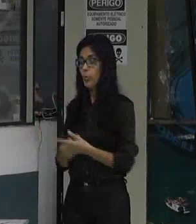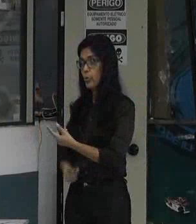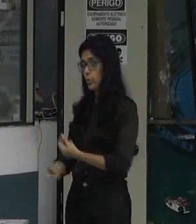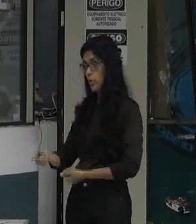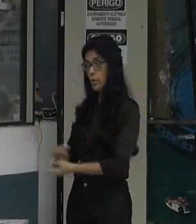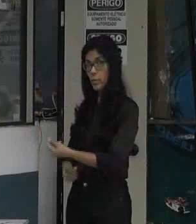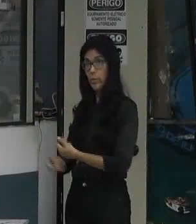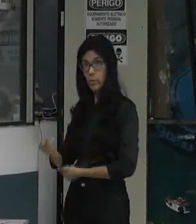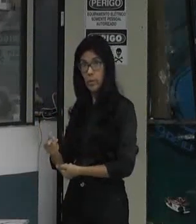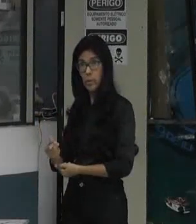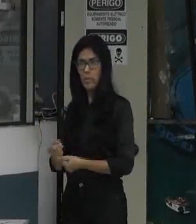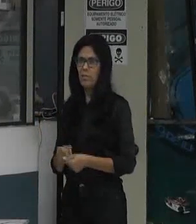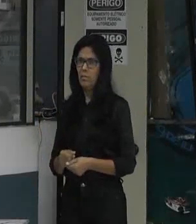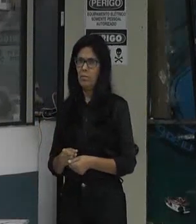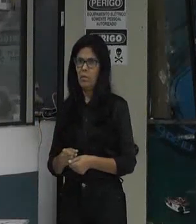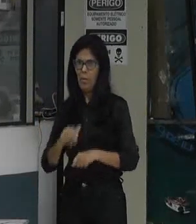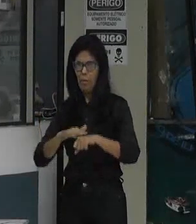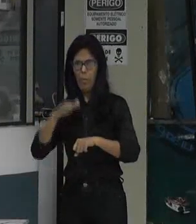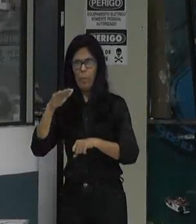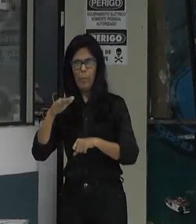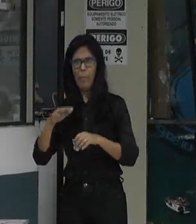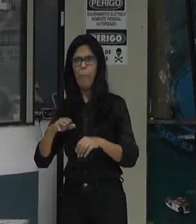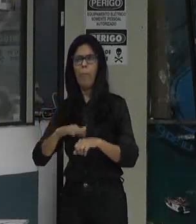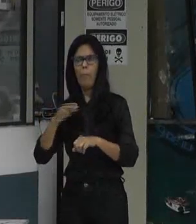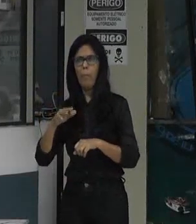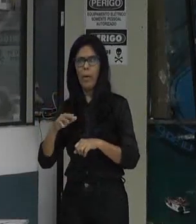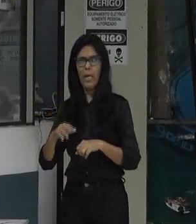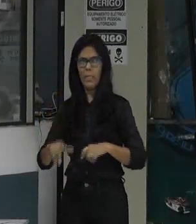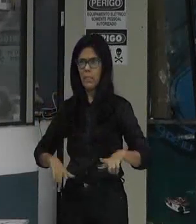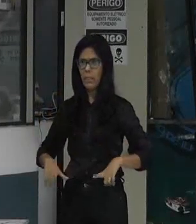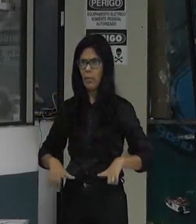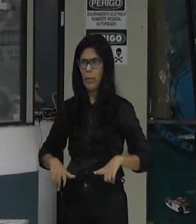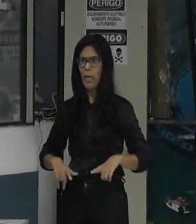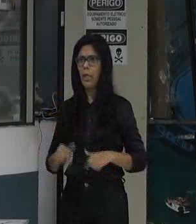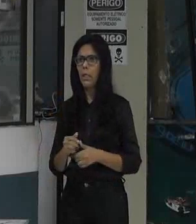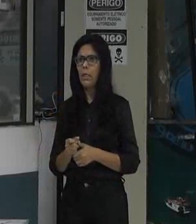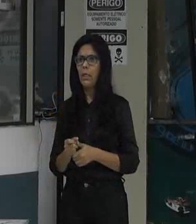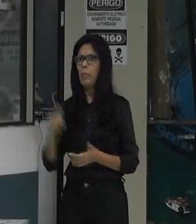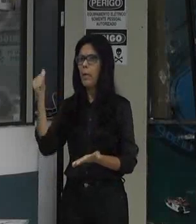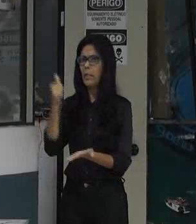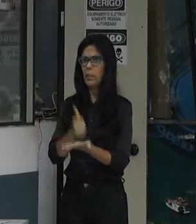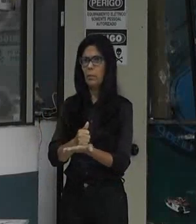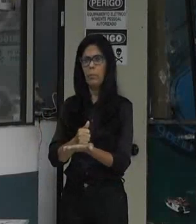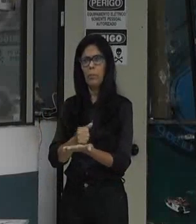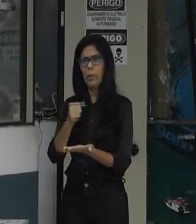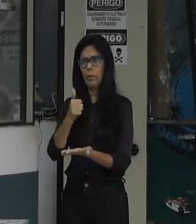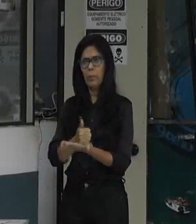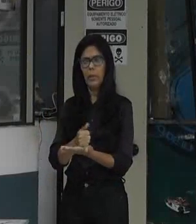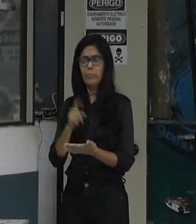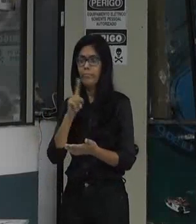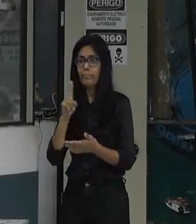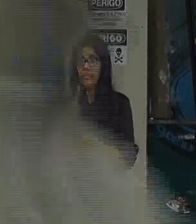gerar emprego, que não vai gerar emprego, vai manter emprego. Mas mais do que isso, é a questão da garantia da boa